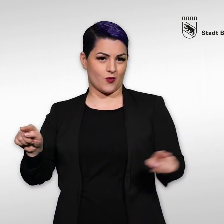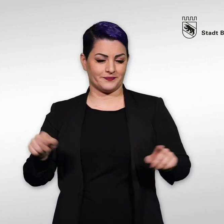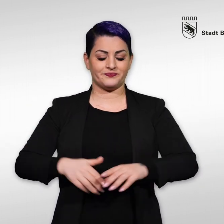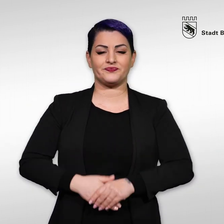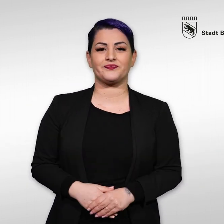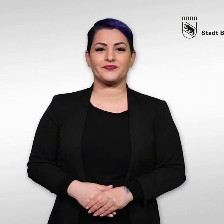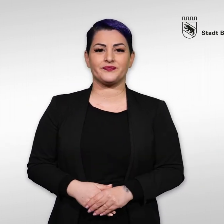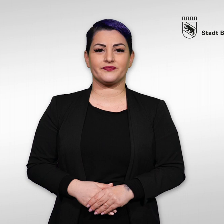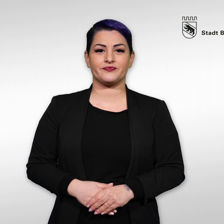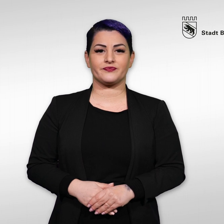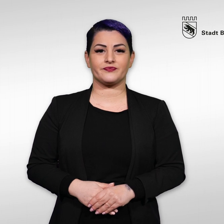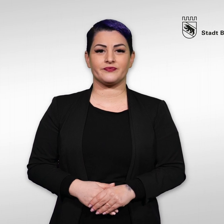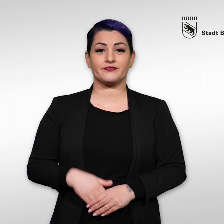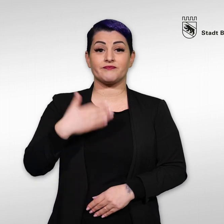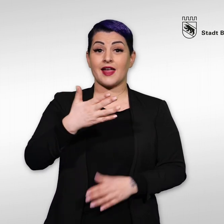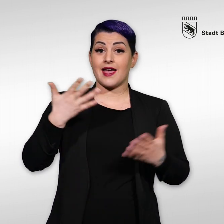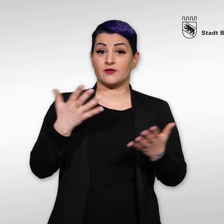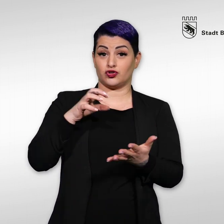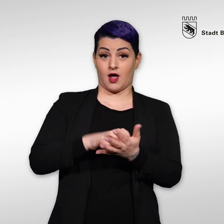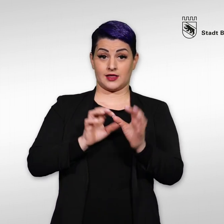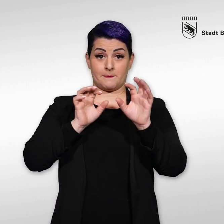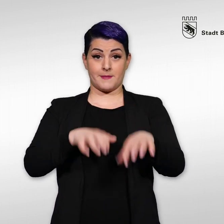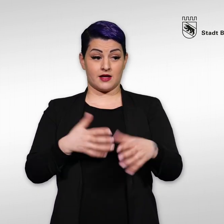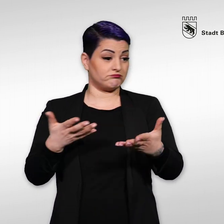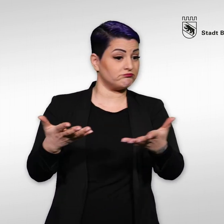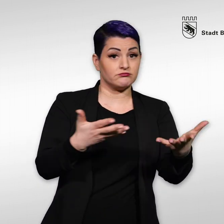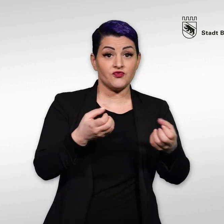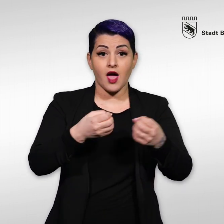Video. Sie haben etwas in der Stadt Bern verloren?